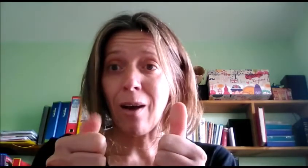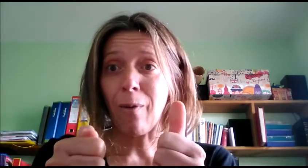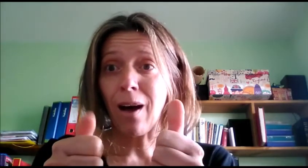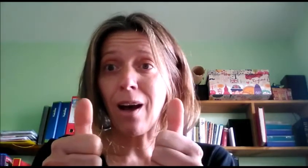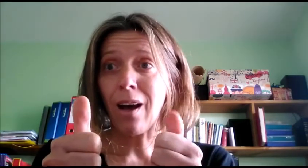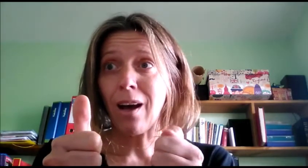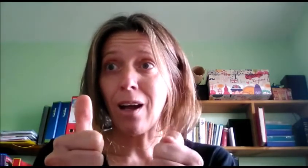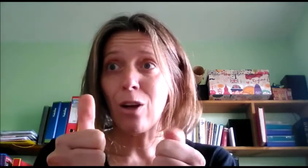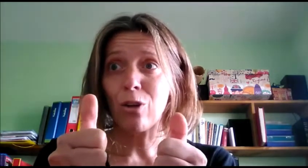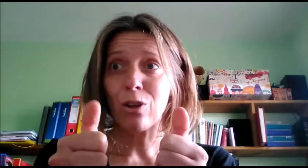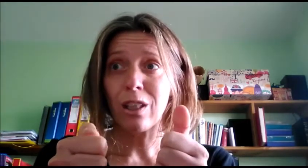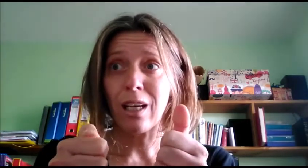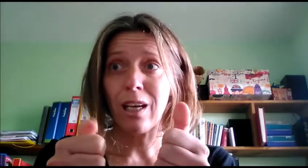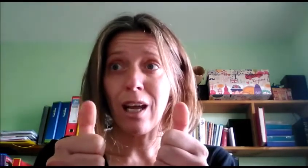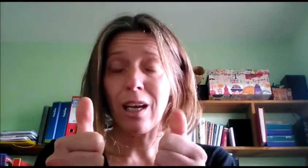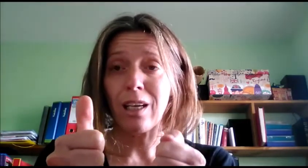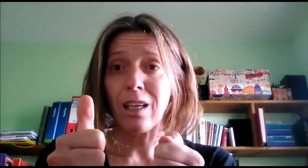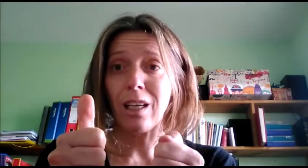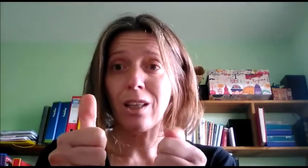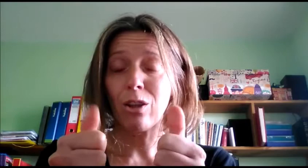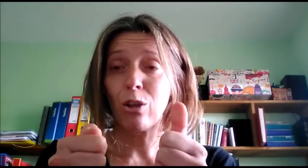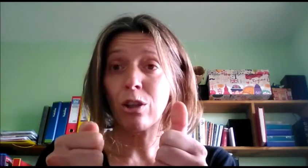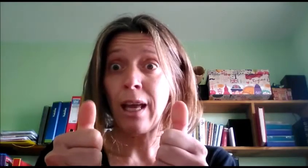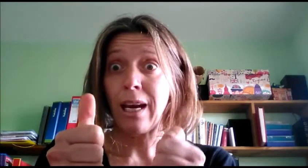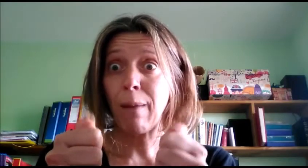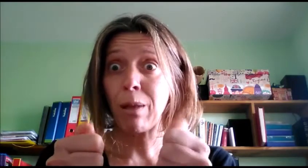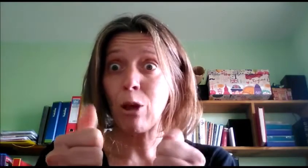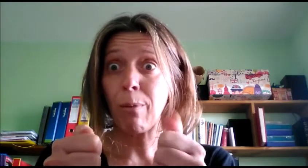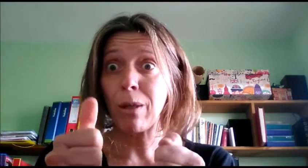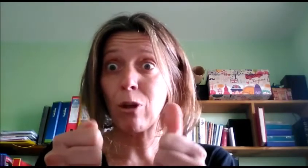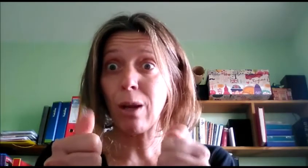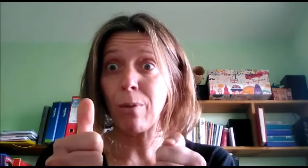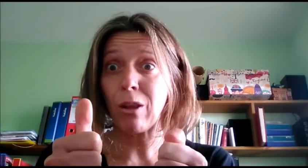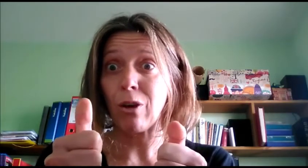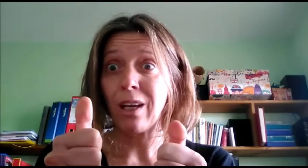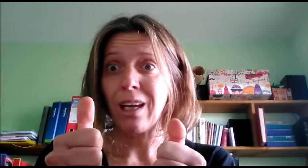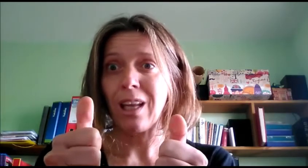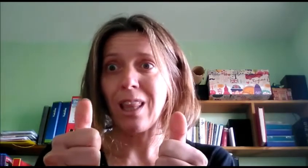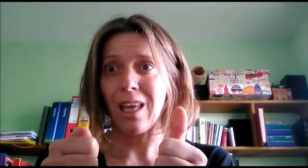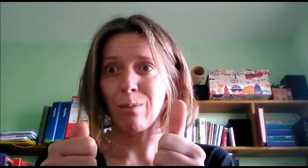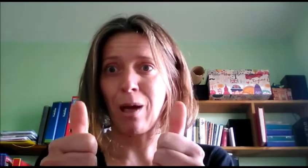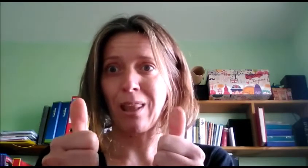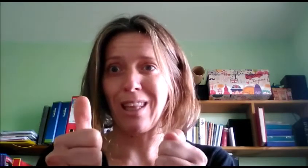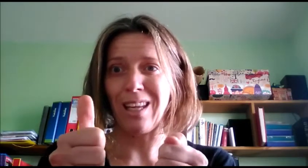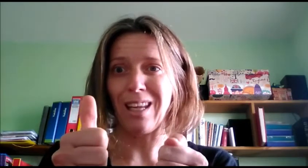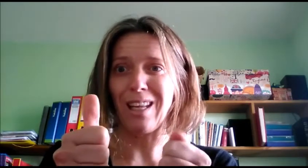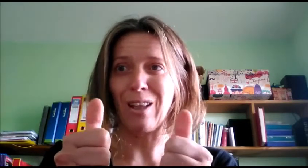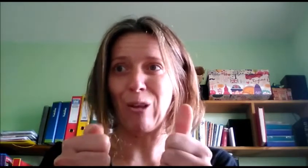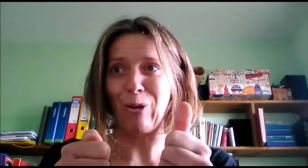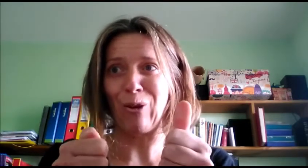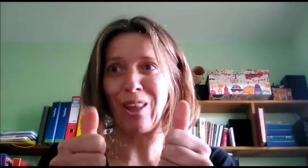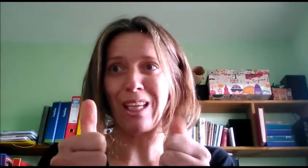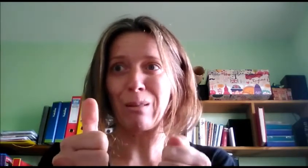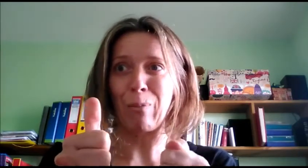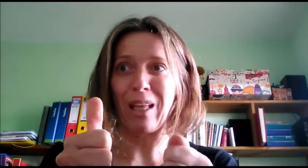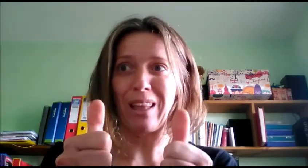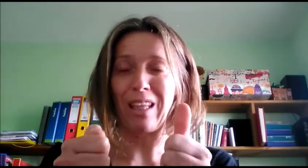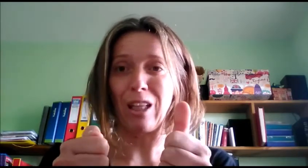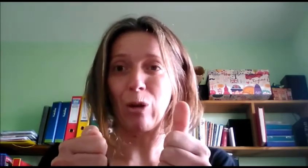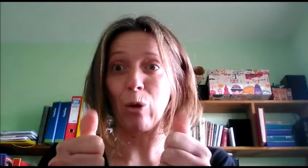trabajan los enanitos rápido, rápido, rápido y despacito, despacito